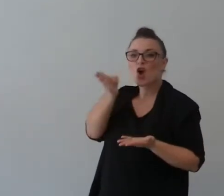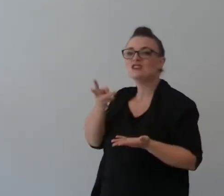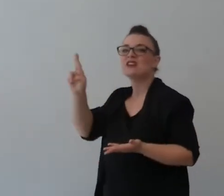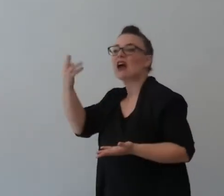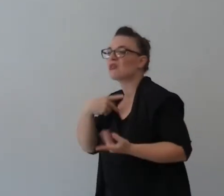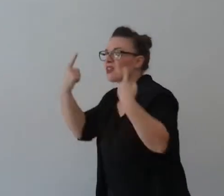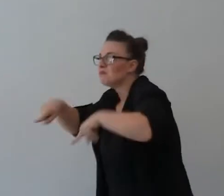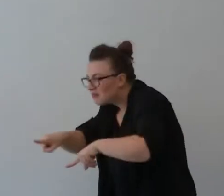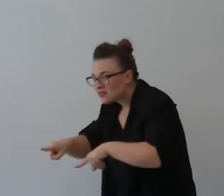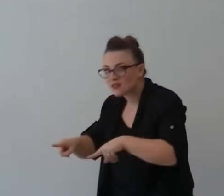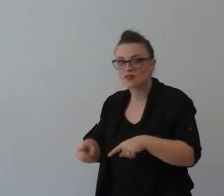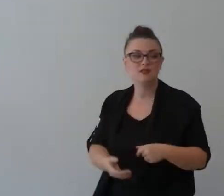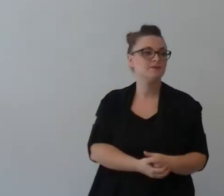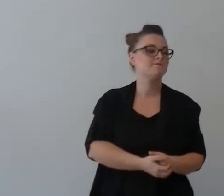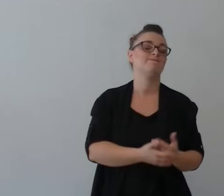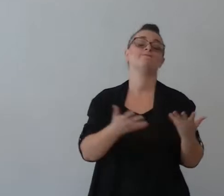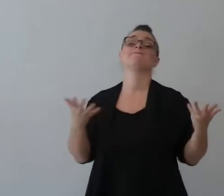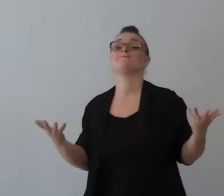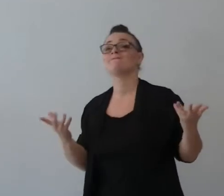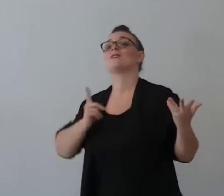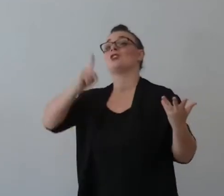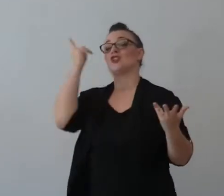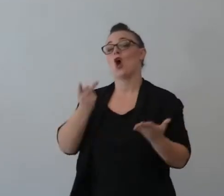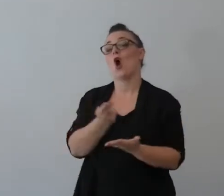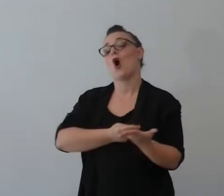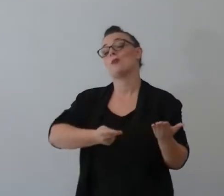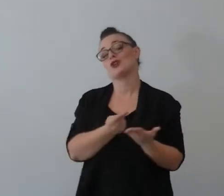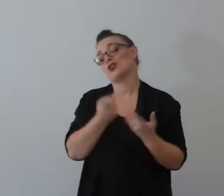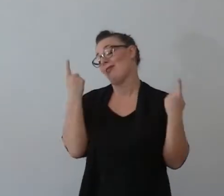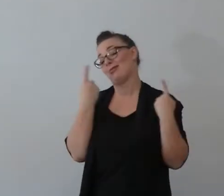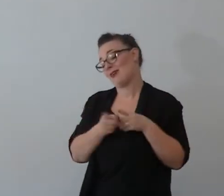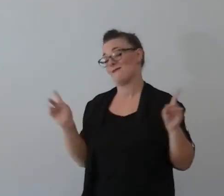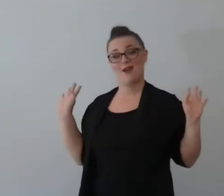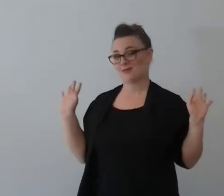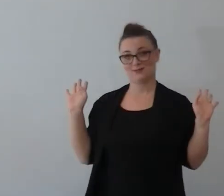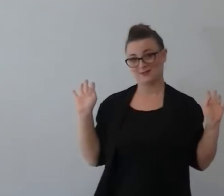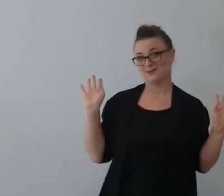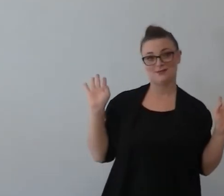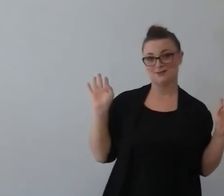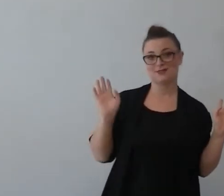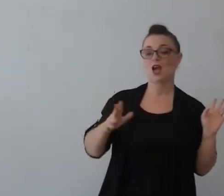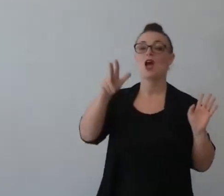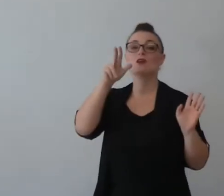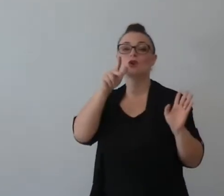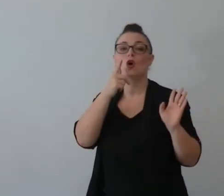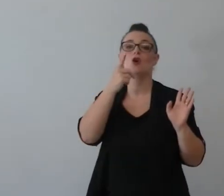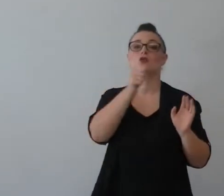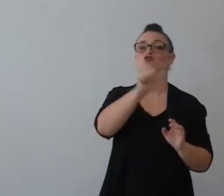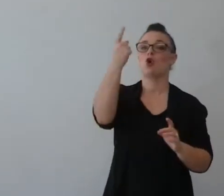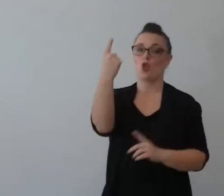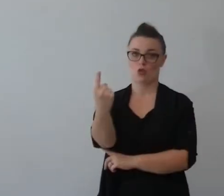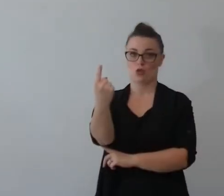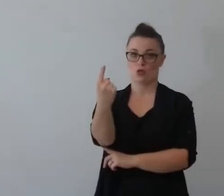era uno invece il piano di Dio era un uomo solo e una donna solo uniti per sé